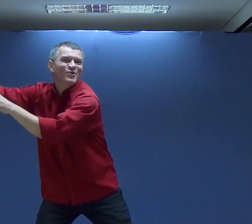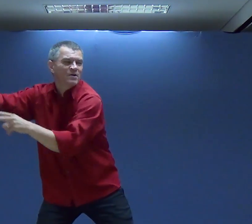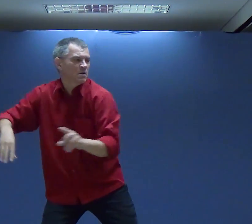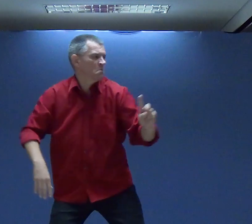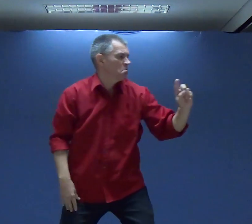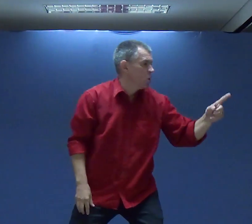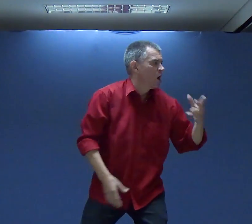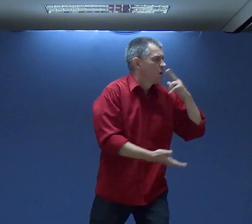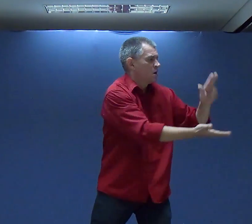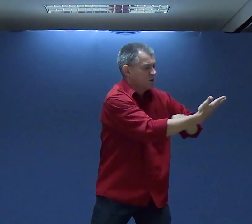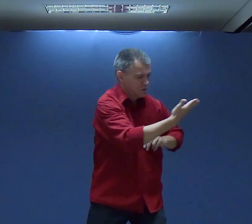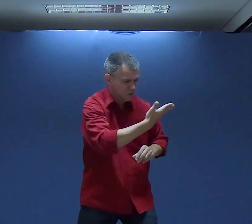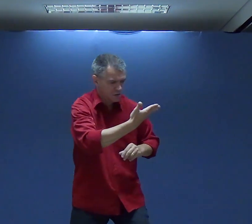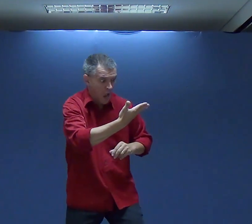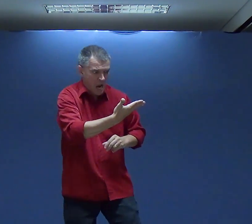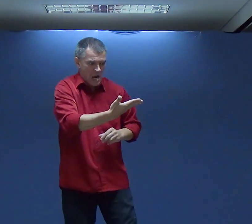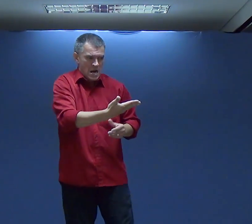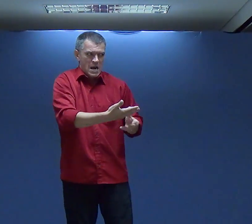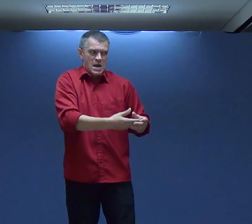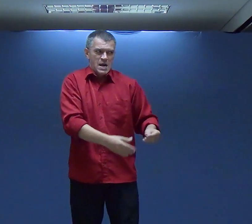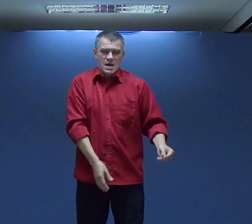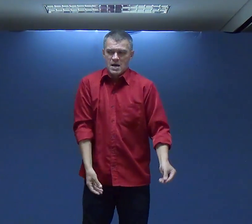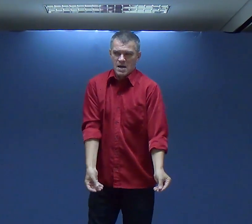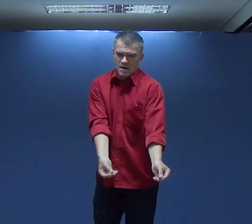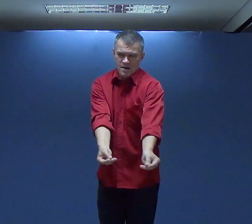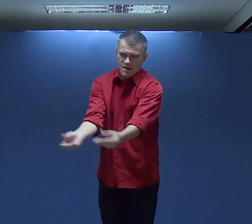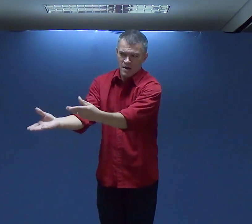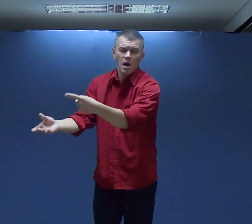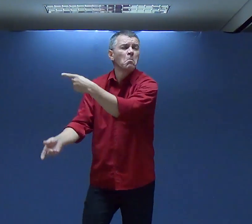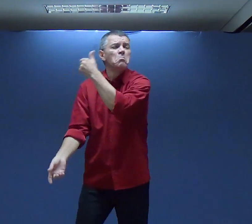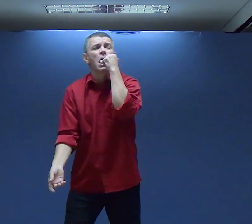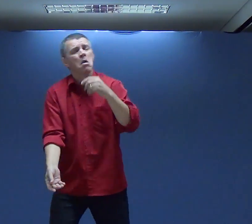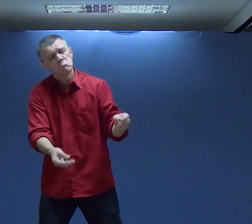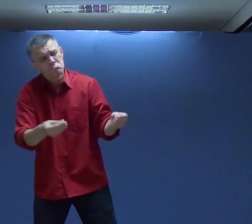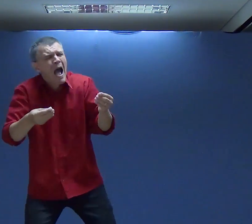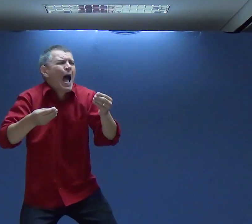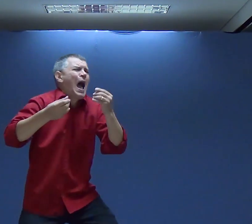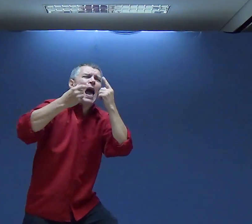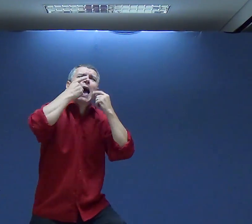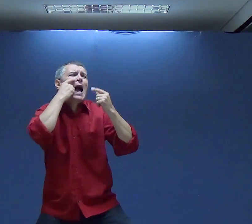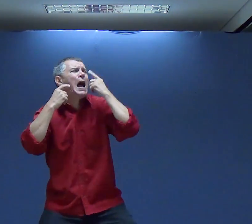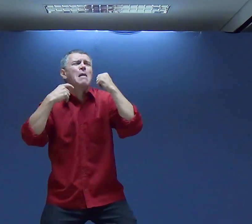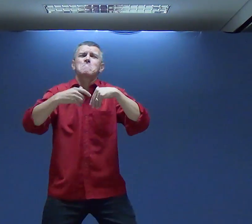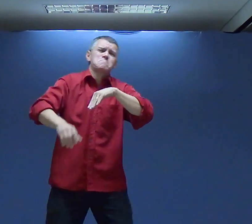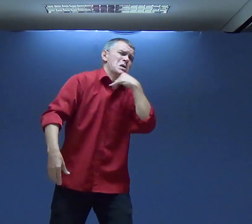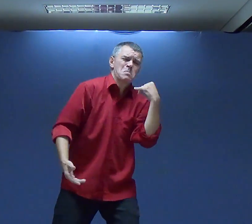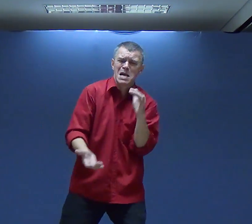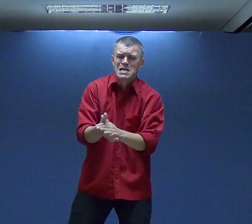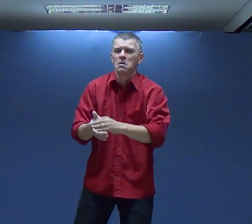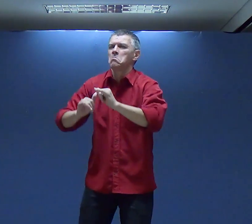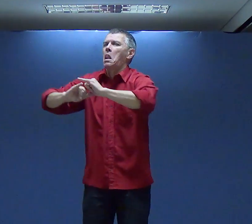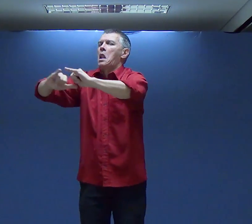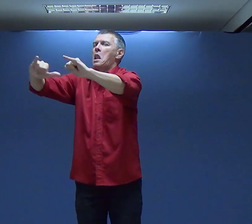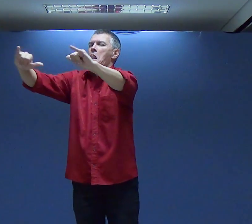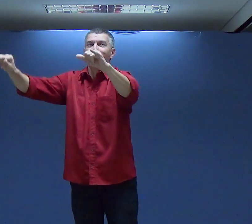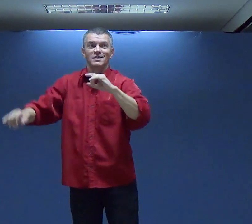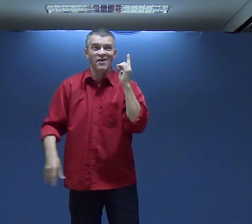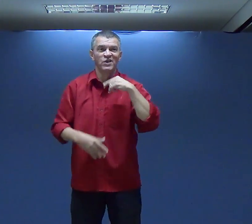Então Fica viúva E agora Ele entende Que é como Se ele estivesse Liberado